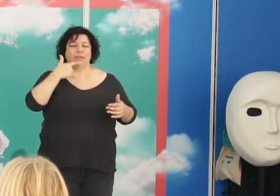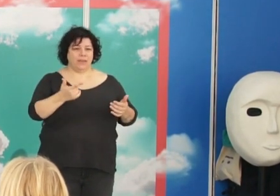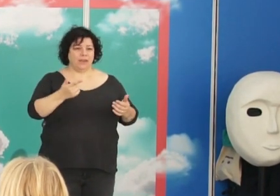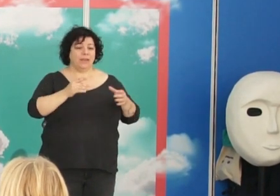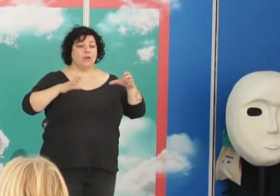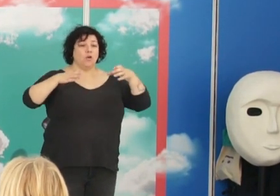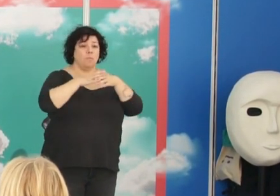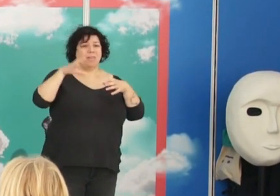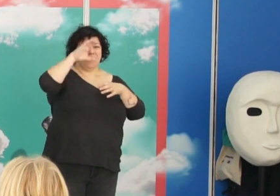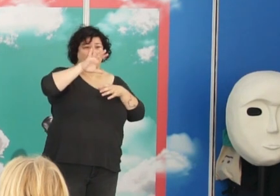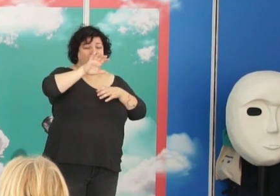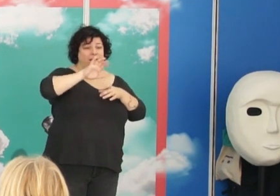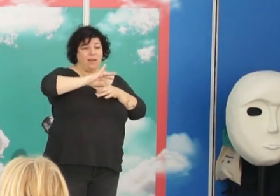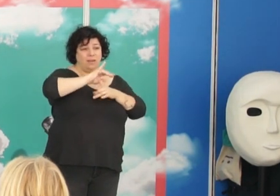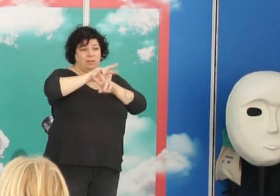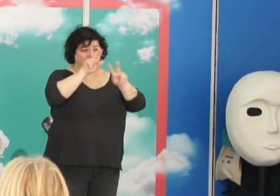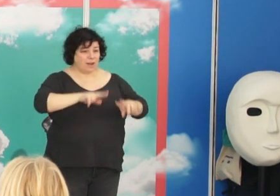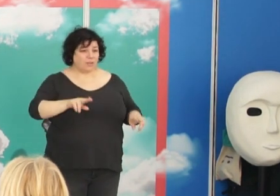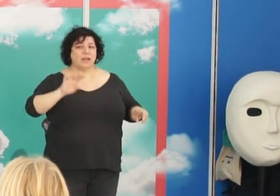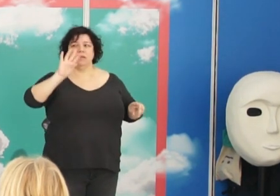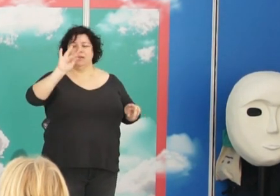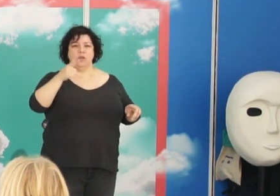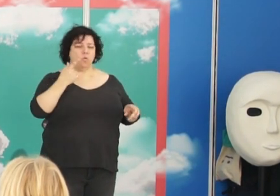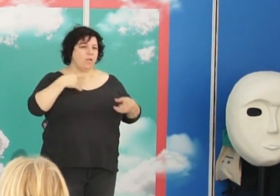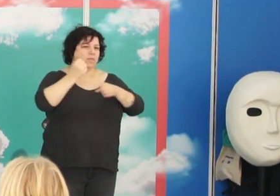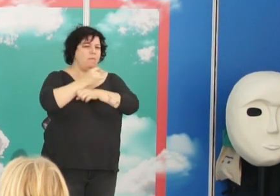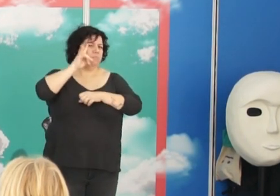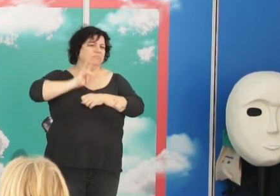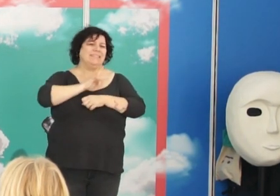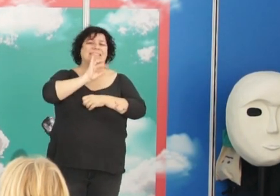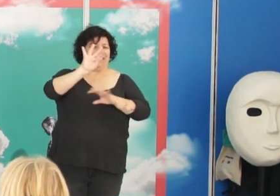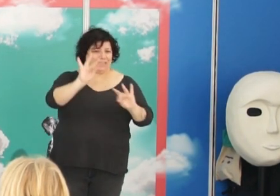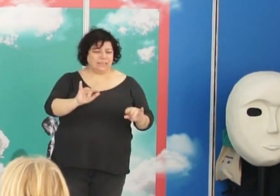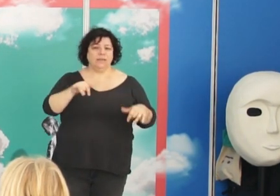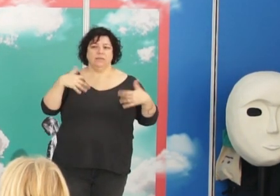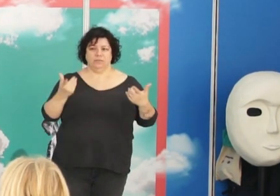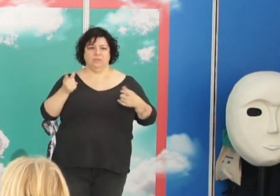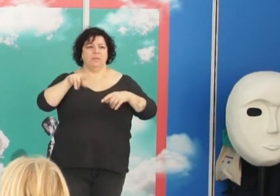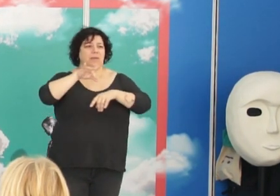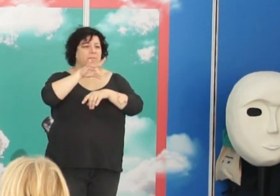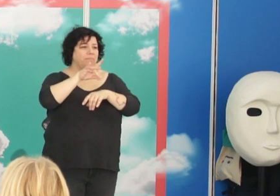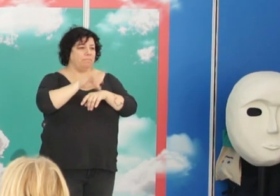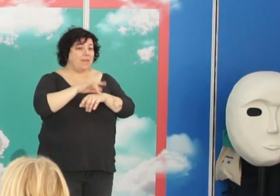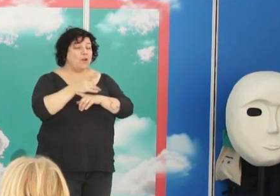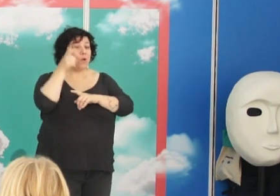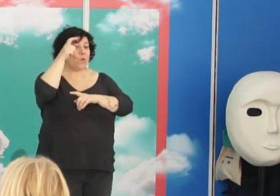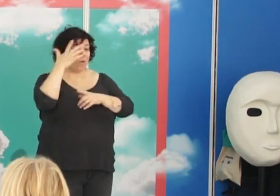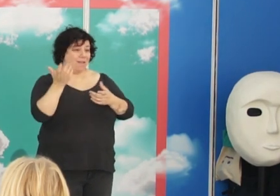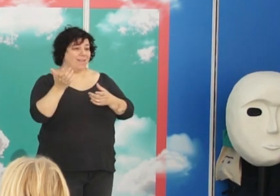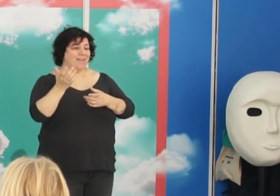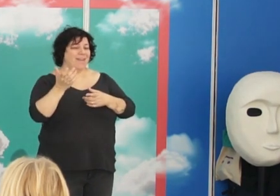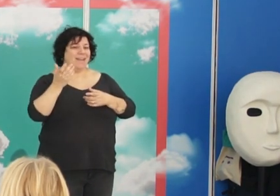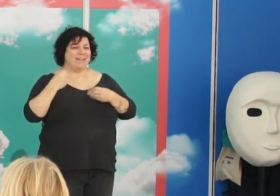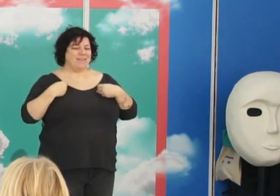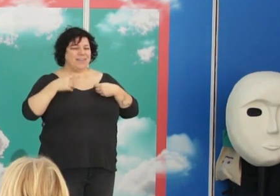comunidad científica internacional admiraba ese trabajo. fue médico rural, él viene de